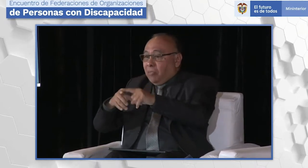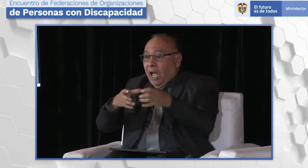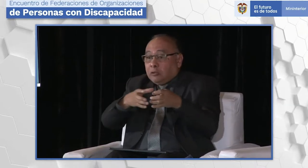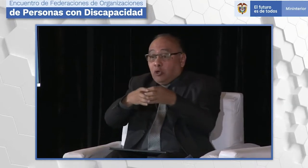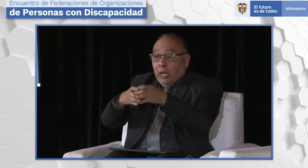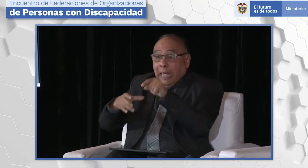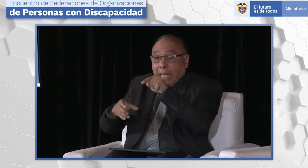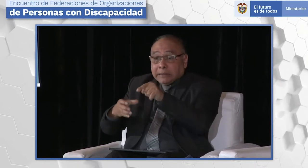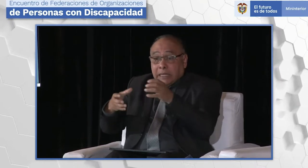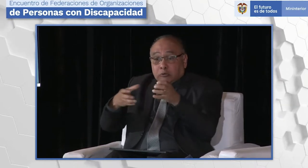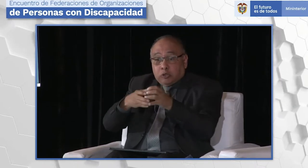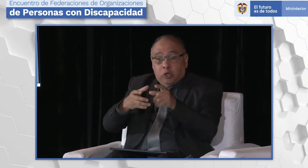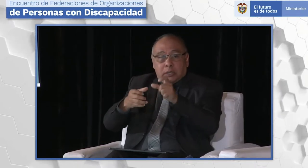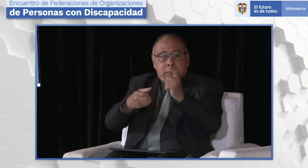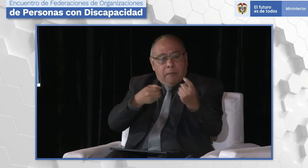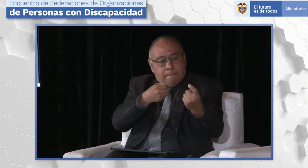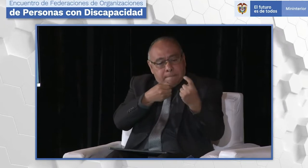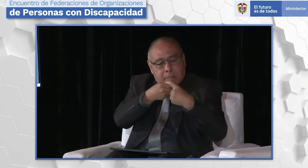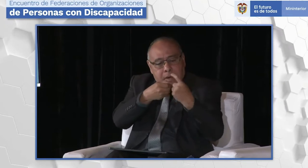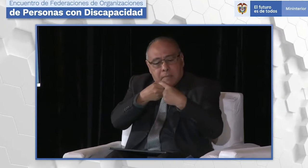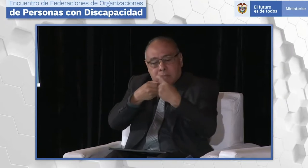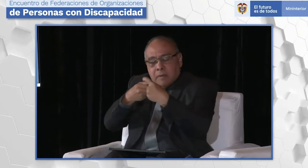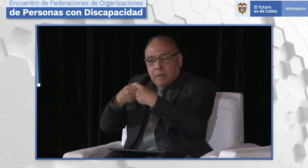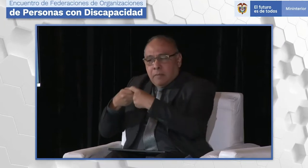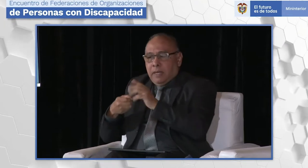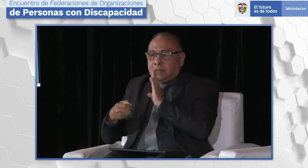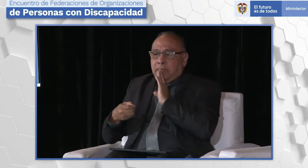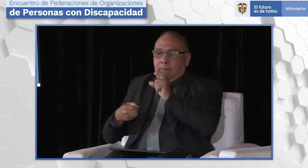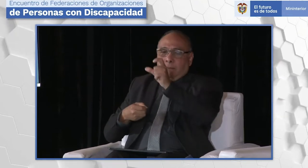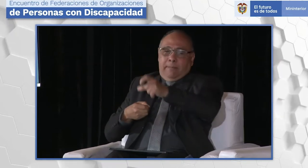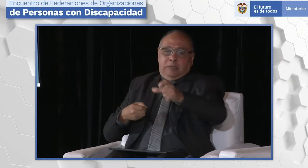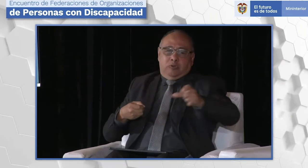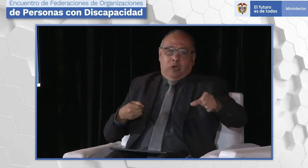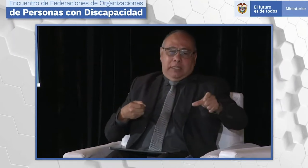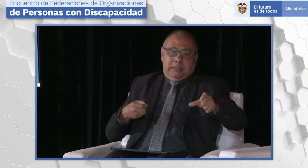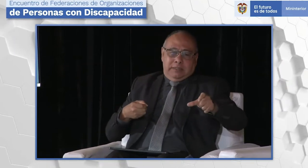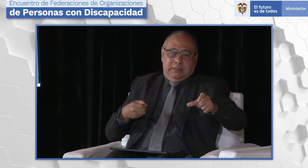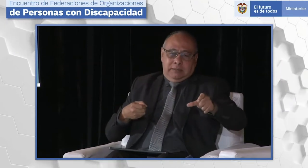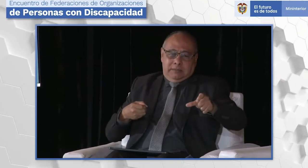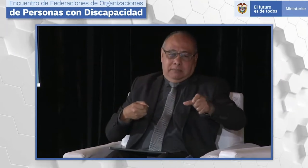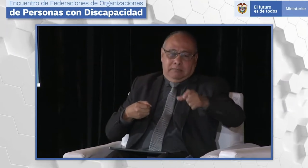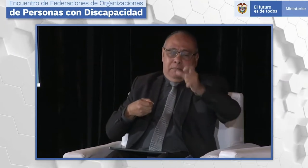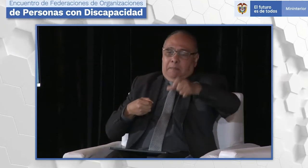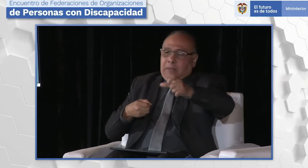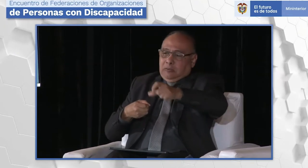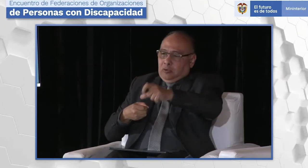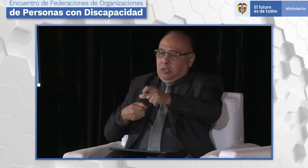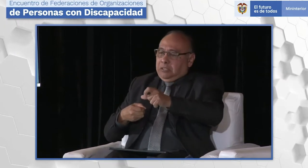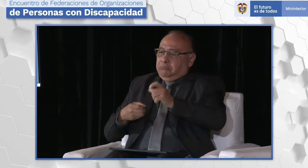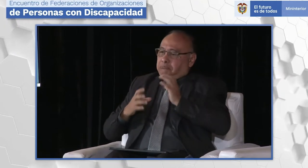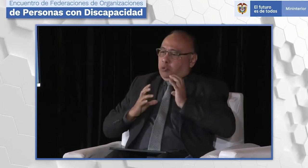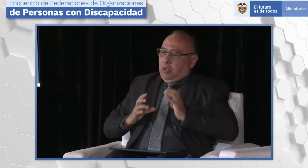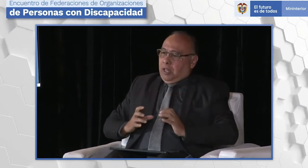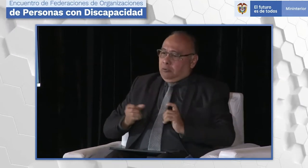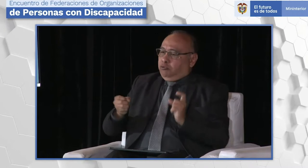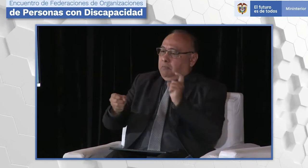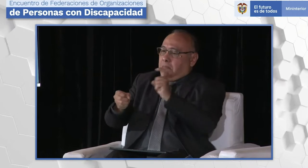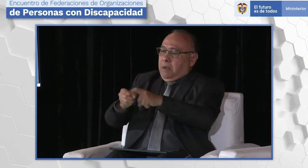personas de pronto con discapacidad física, con discapacidad visual. Inicialmente la asociación debe contar con unos integrantes, con unos